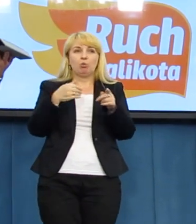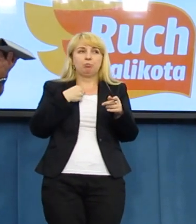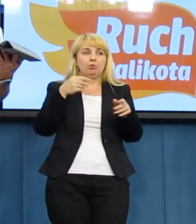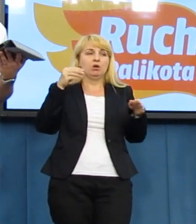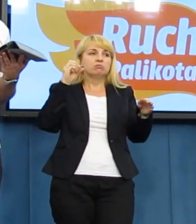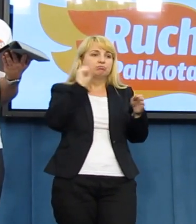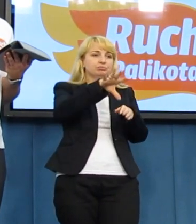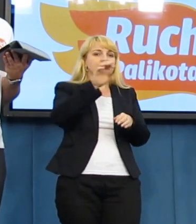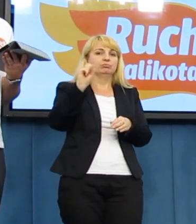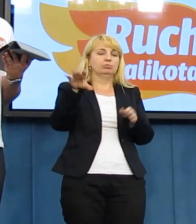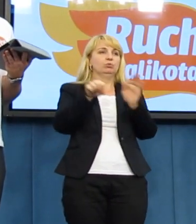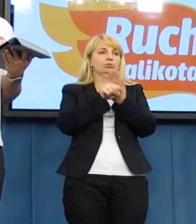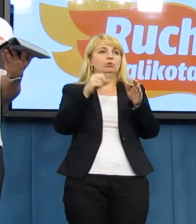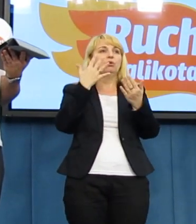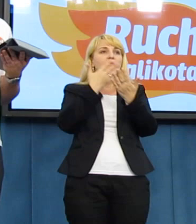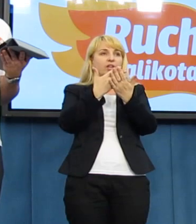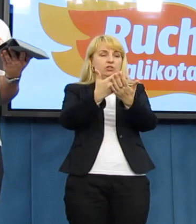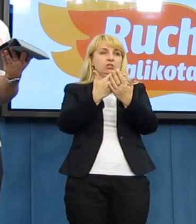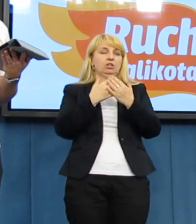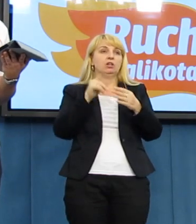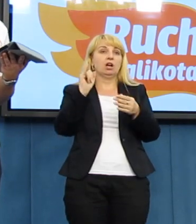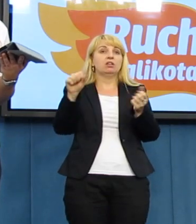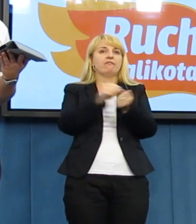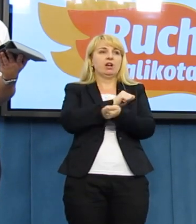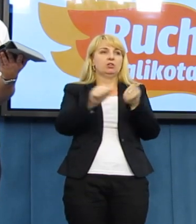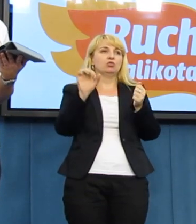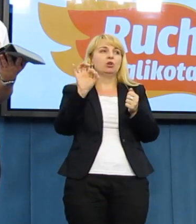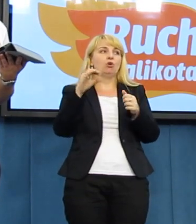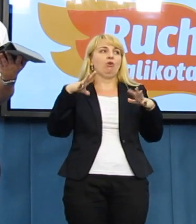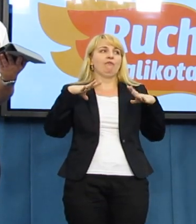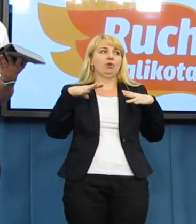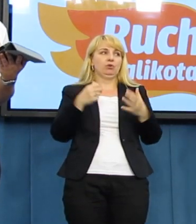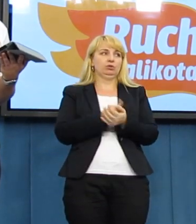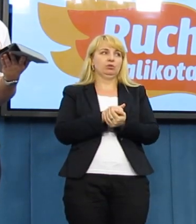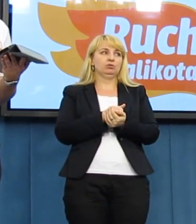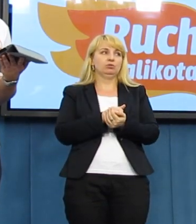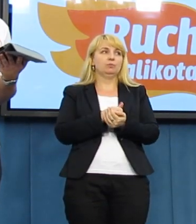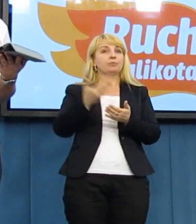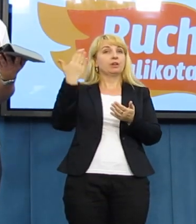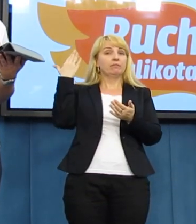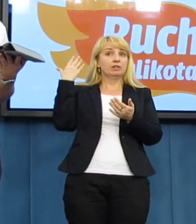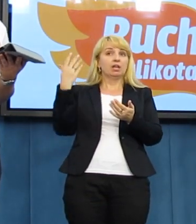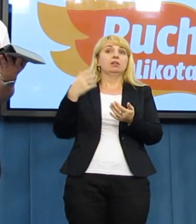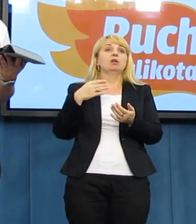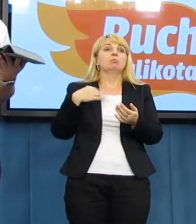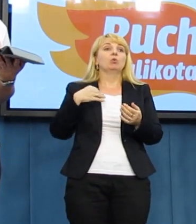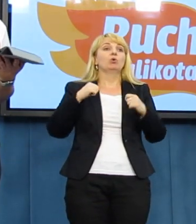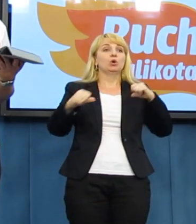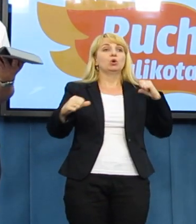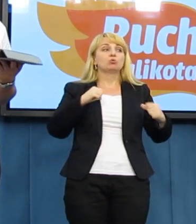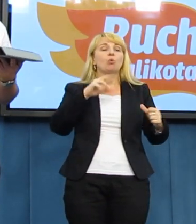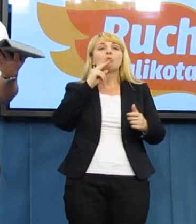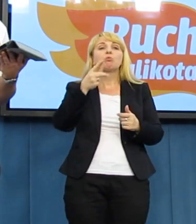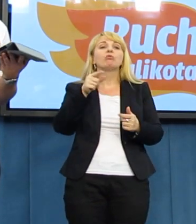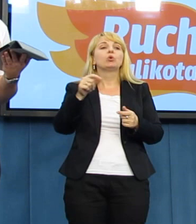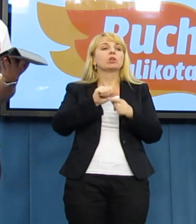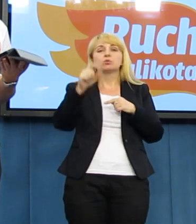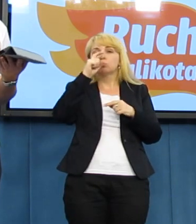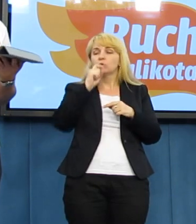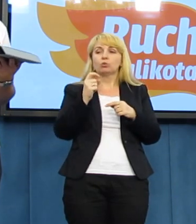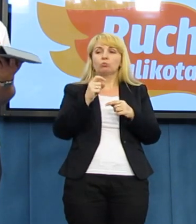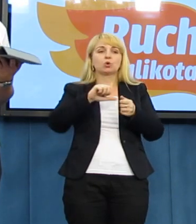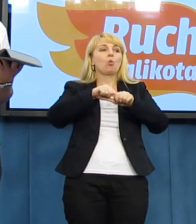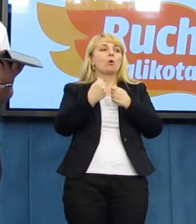wolność, naszą wolność. Oczywiście wtedy władza też mówiła, że to jest źle, że nie wolno łamać prawa, ale jednak